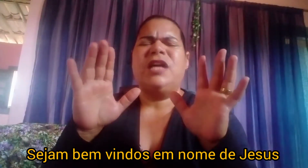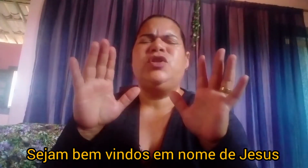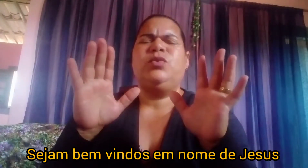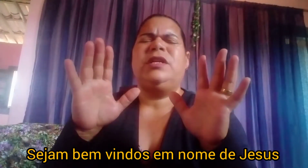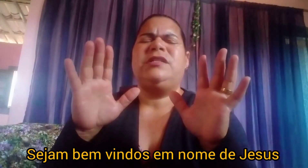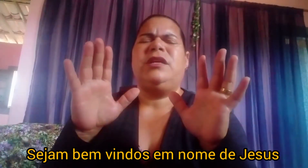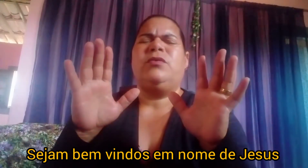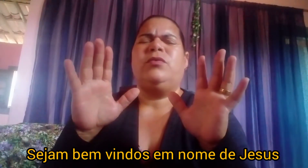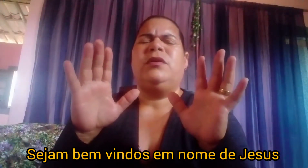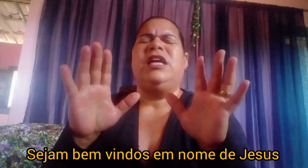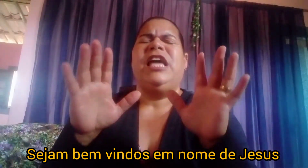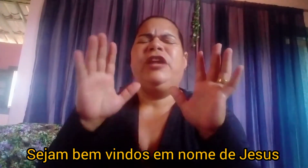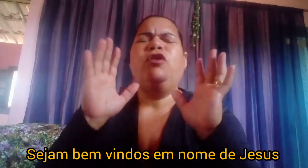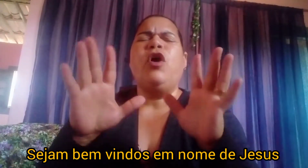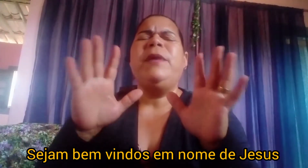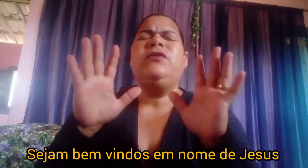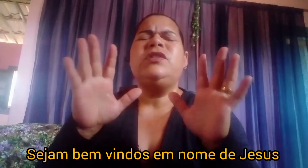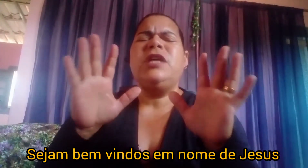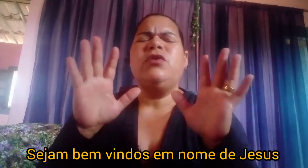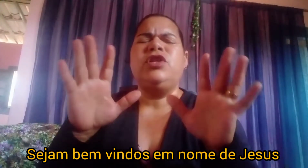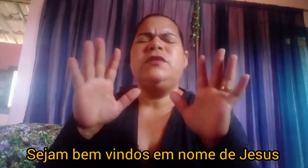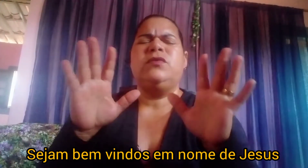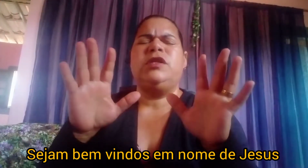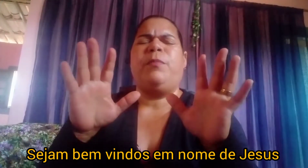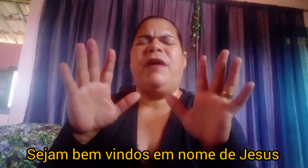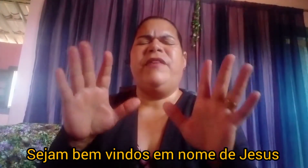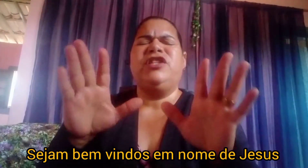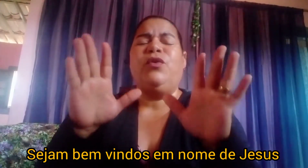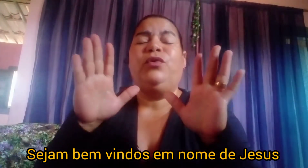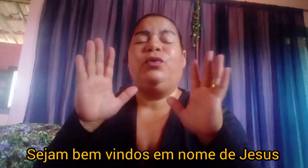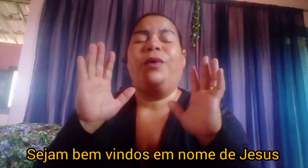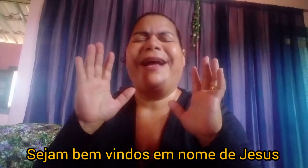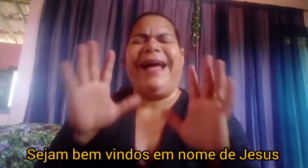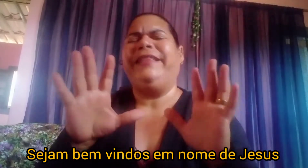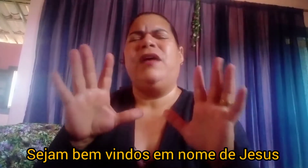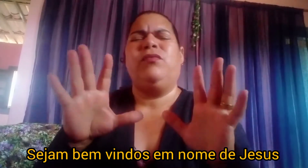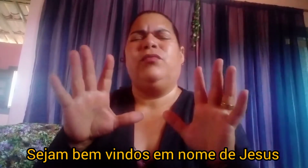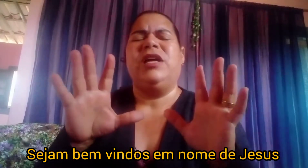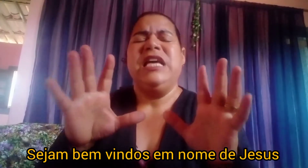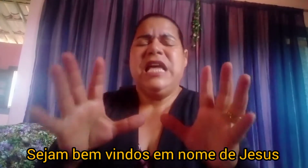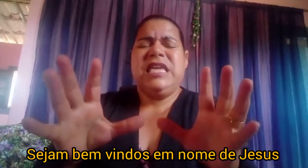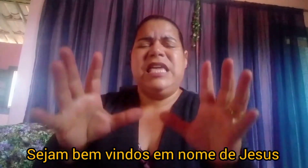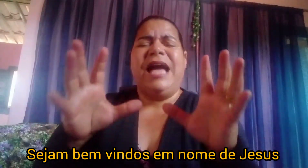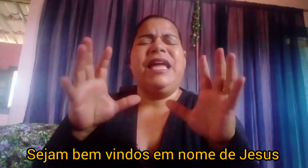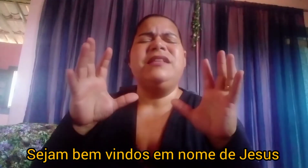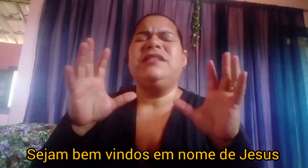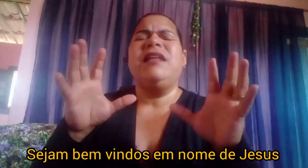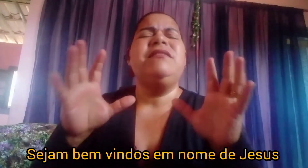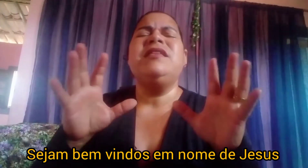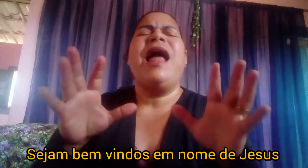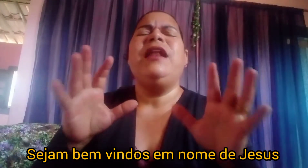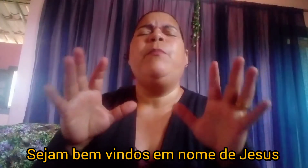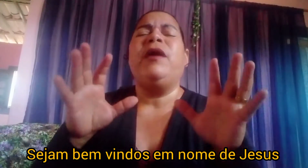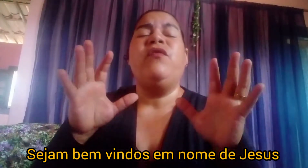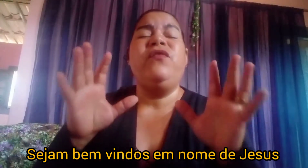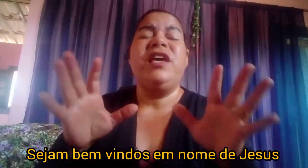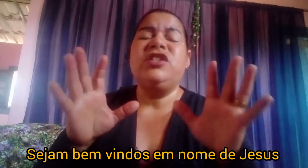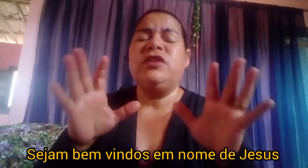ajuda, Senhor. Em nome do Senhor Jesus, Pai, vai de encontro com cada um, que aqueles que entrarem para ouvir este